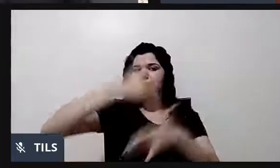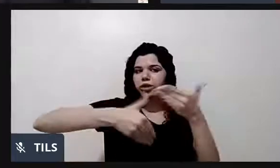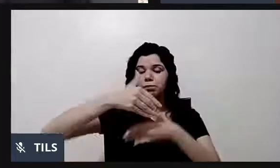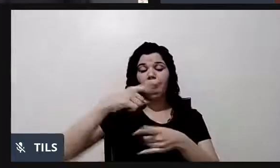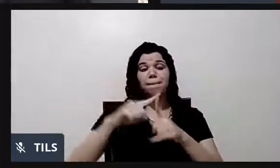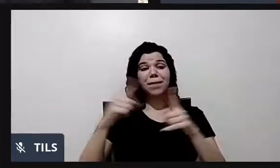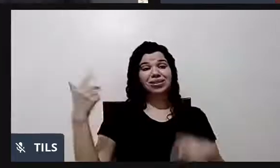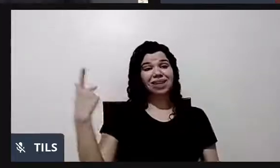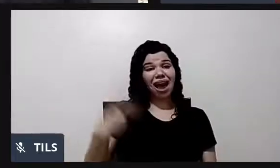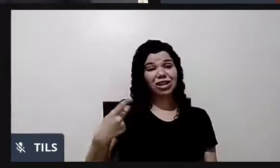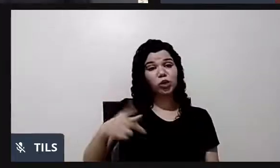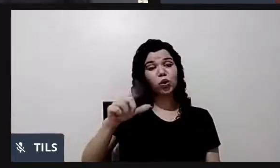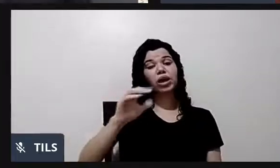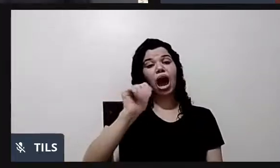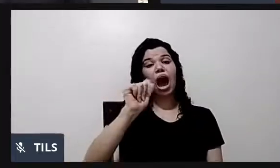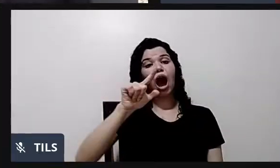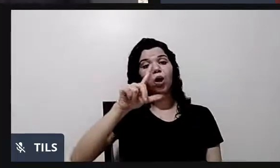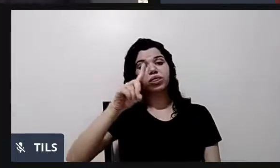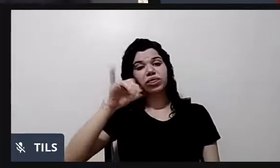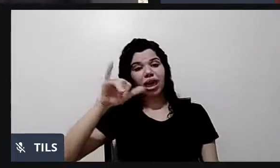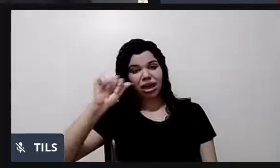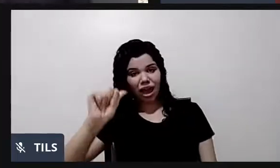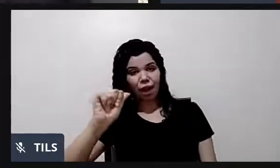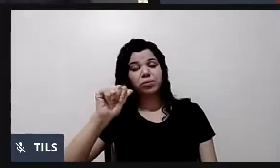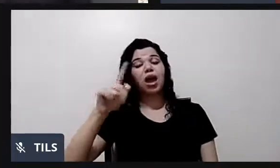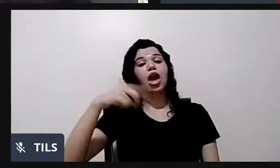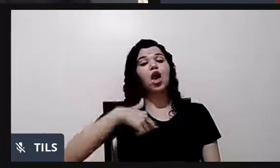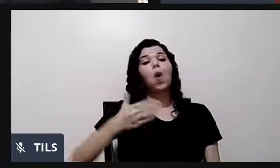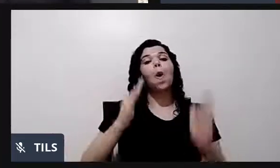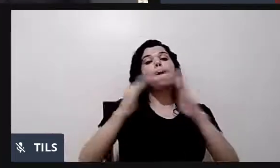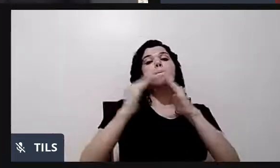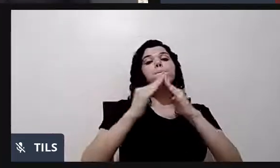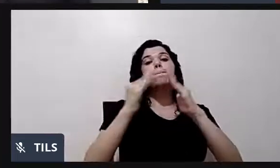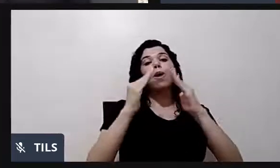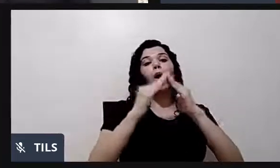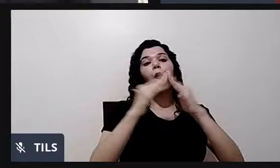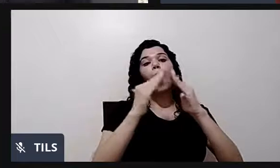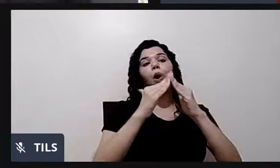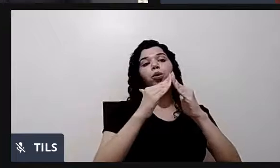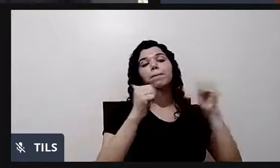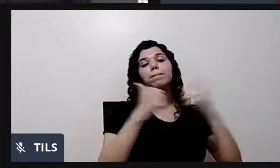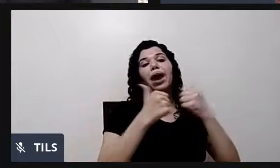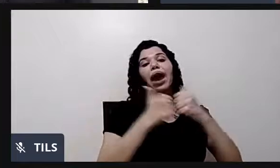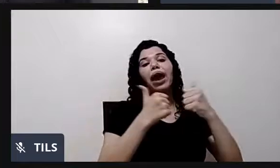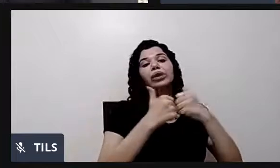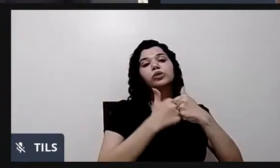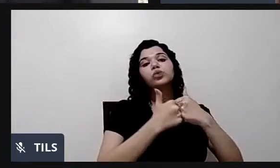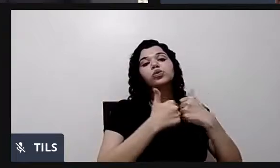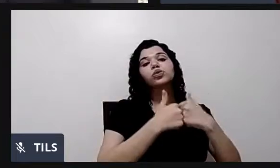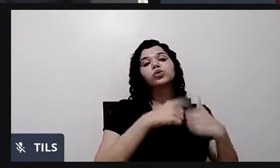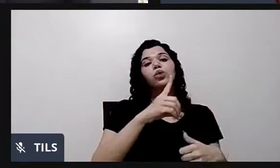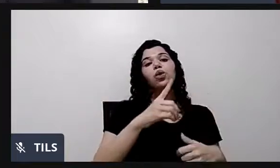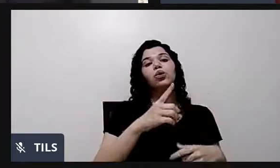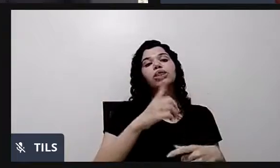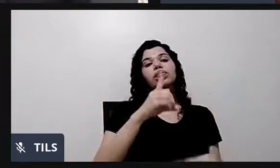aldeia. A minha casa é na cidade, é perto do clube do esporte, perto do cursinho, no derby. Foi bem, eu estava preparado para fazer lá.